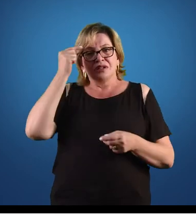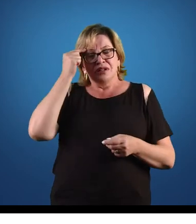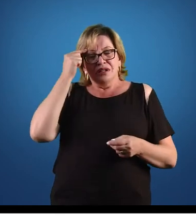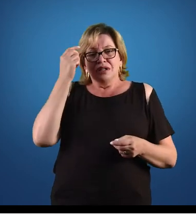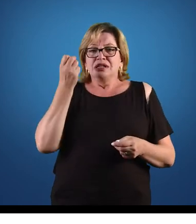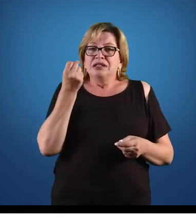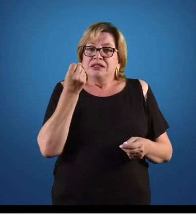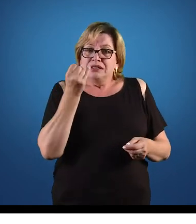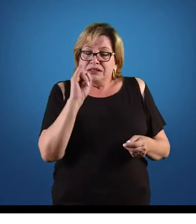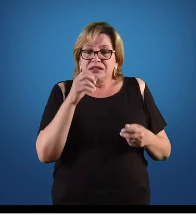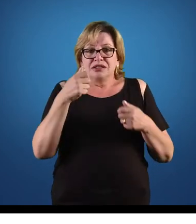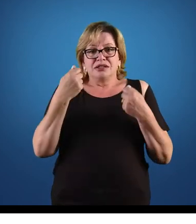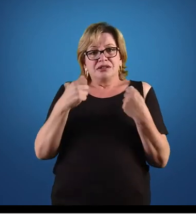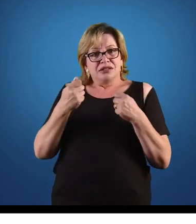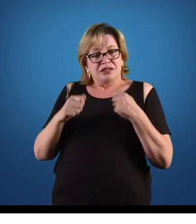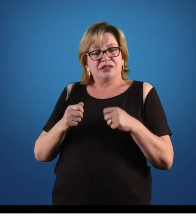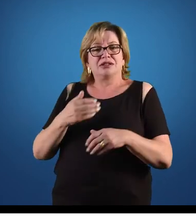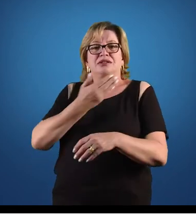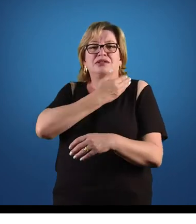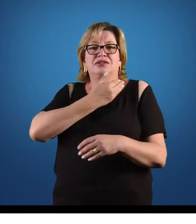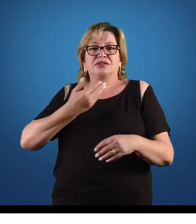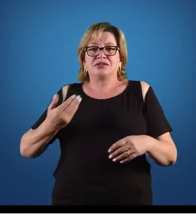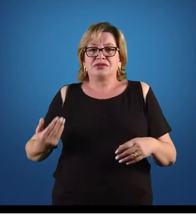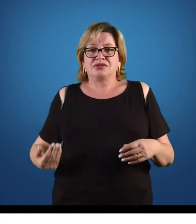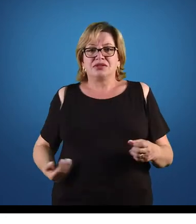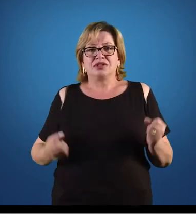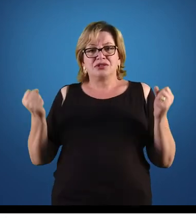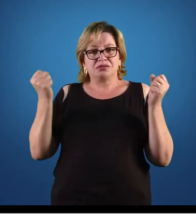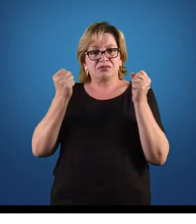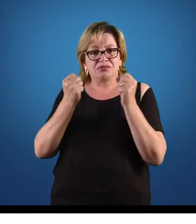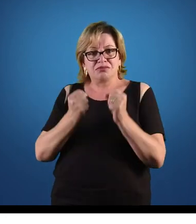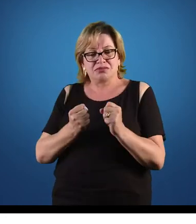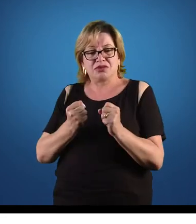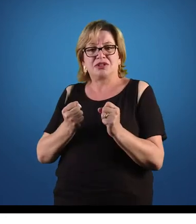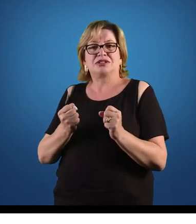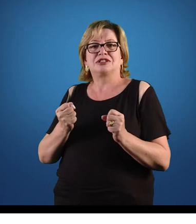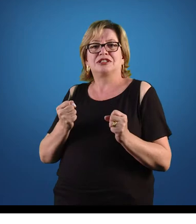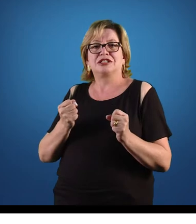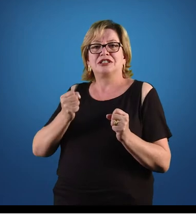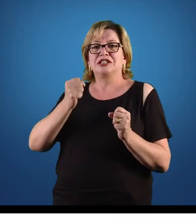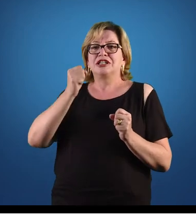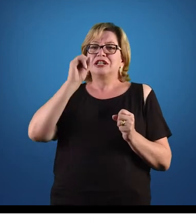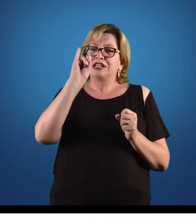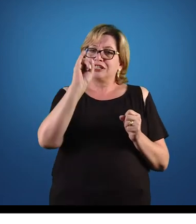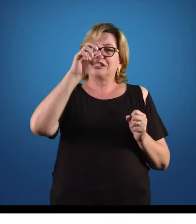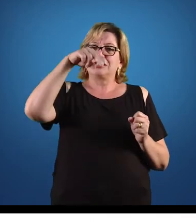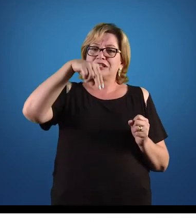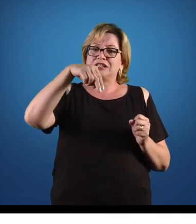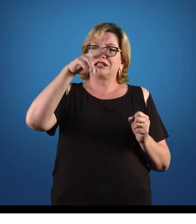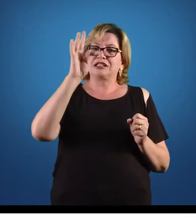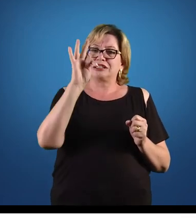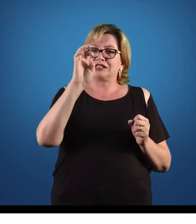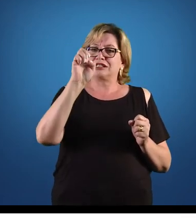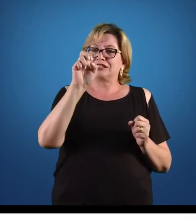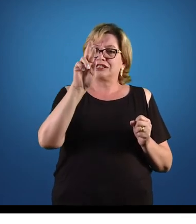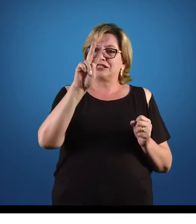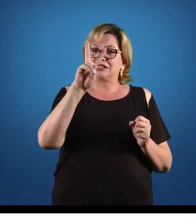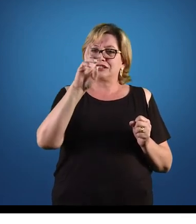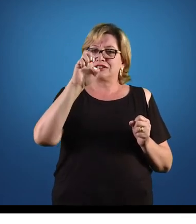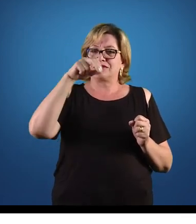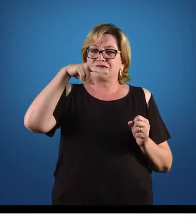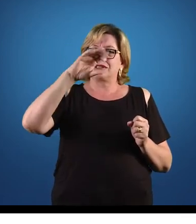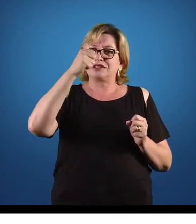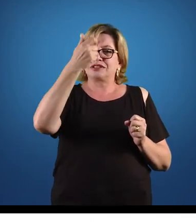caso necessário, o Estado faça a intervenção necessária, tá? Então, na nossa Constituição,